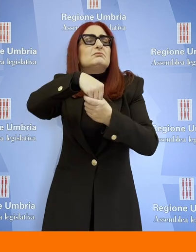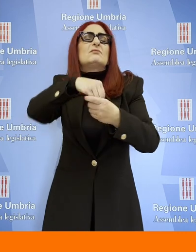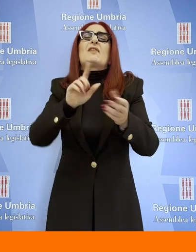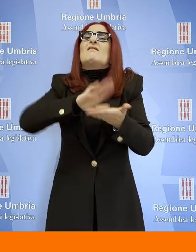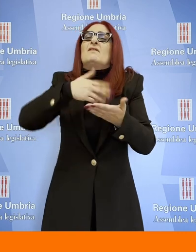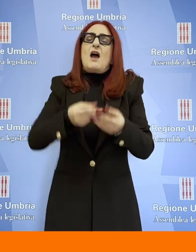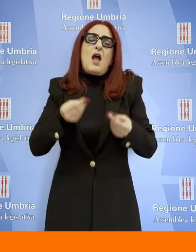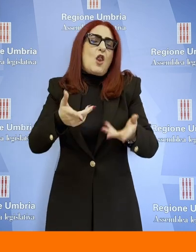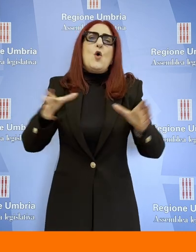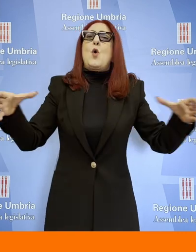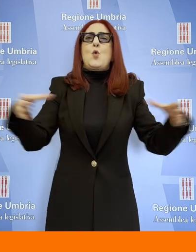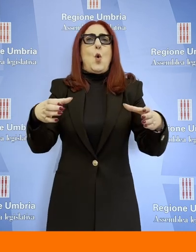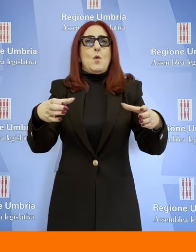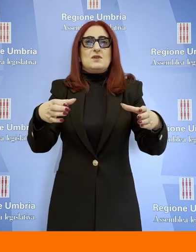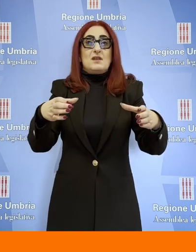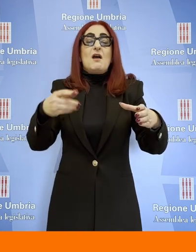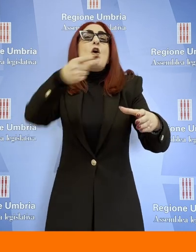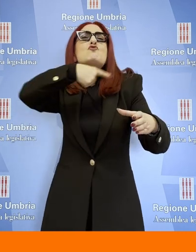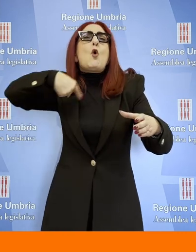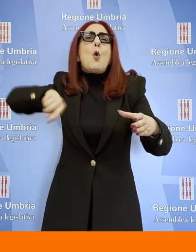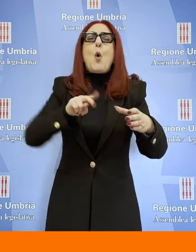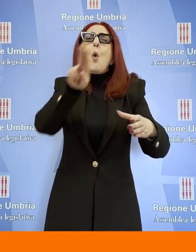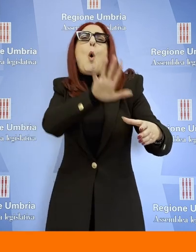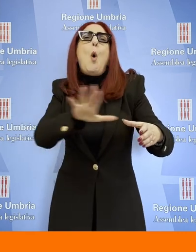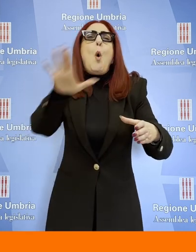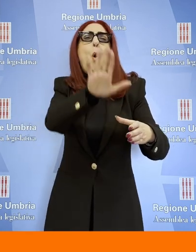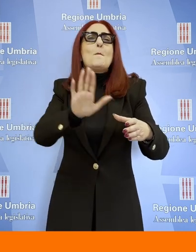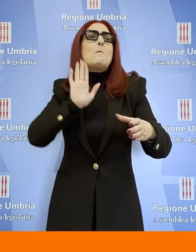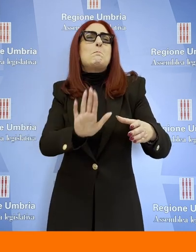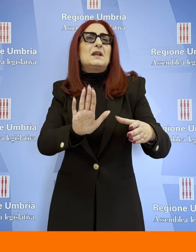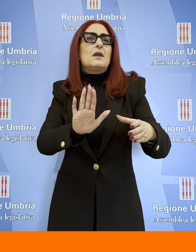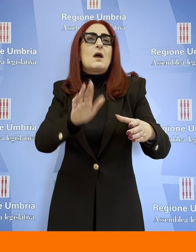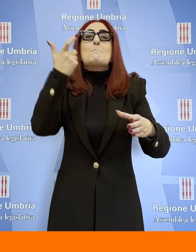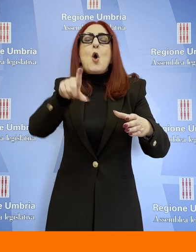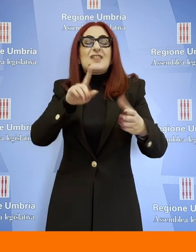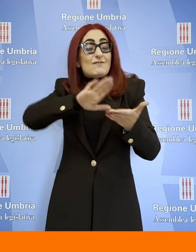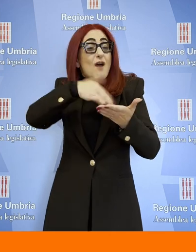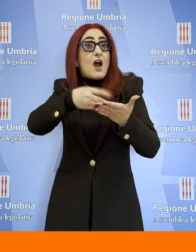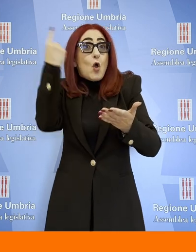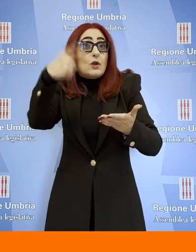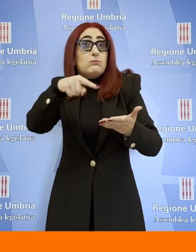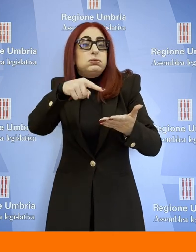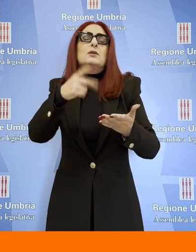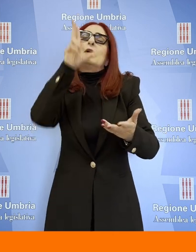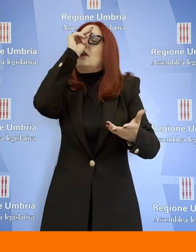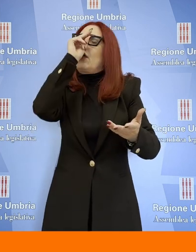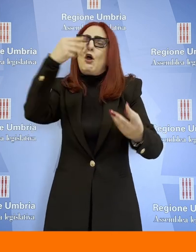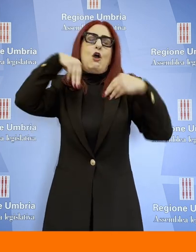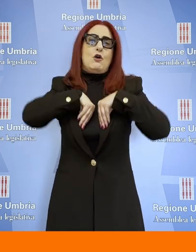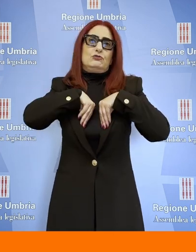riconosciamo in questi valori e quindi lo statuto è la nostra carta d'identità. Lavorare, conoscere, far conoscere